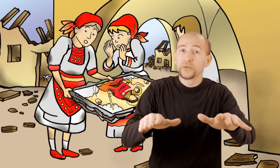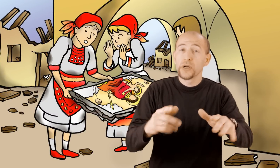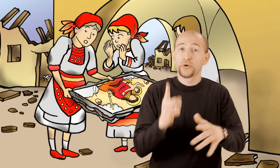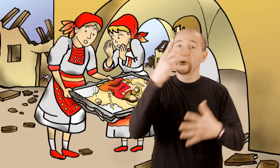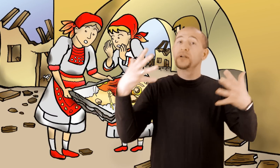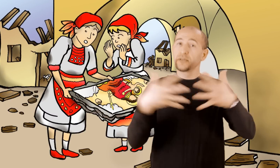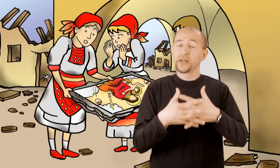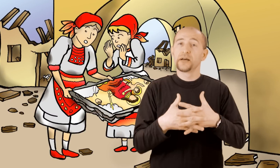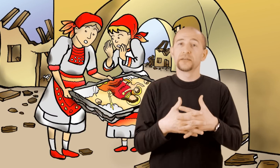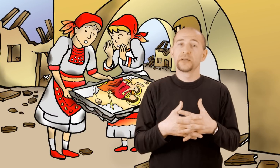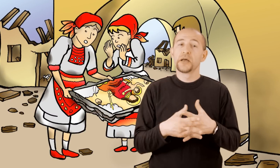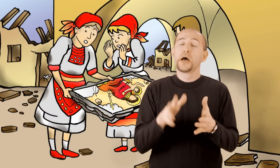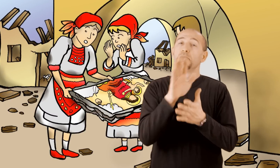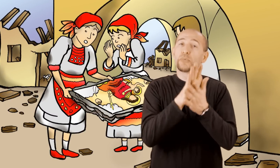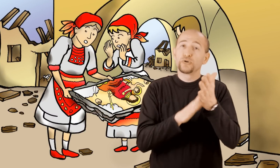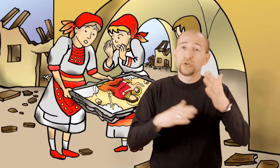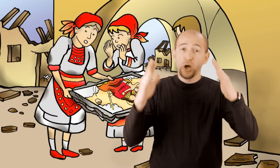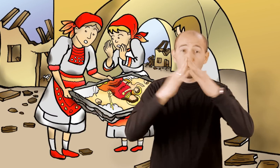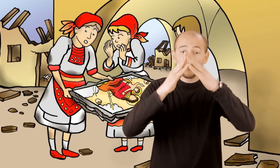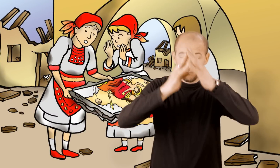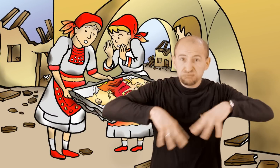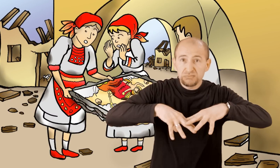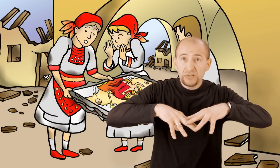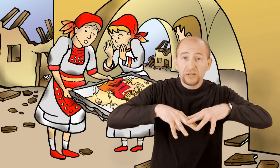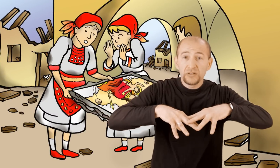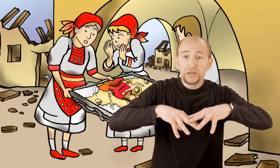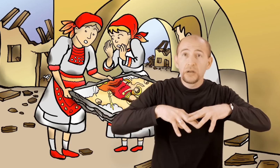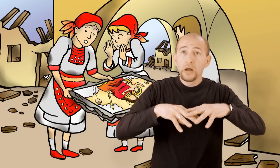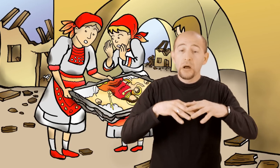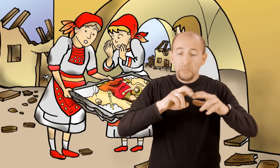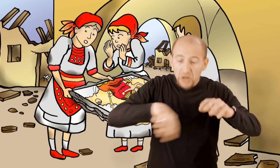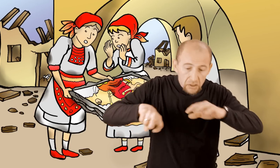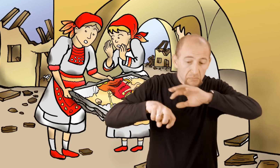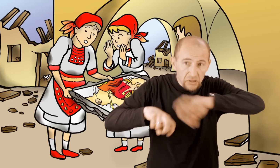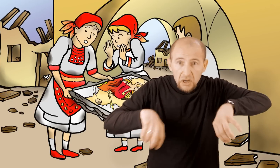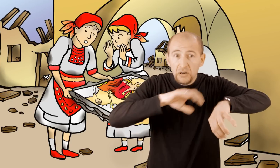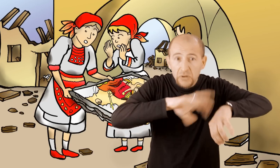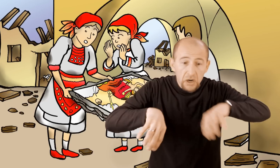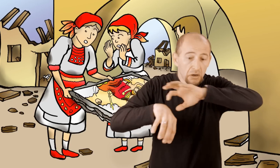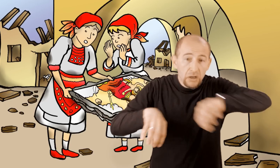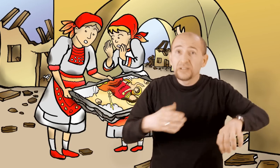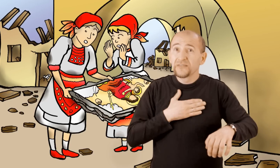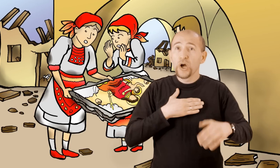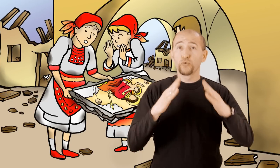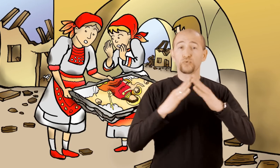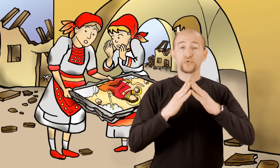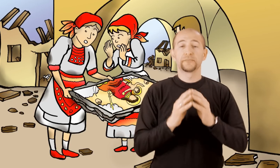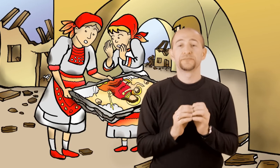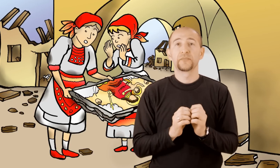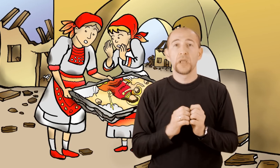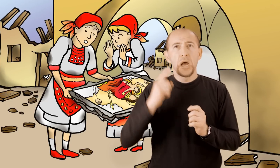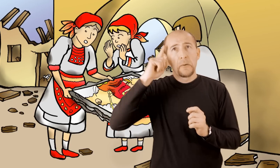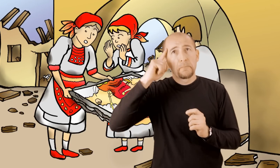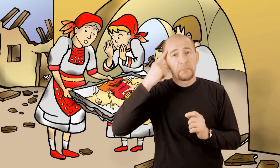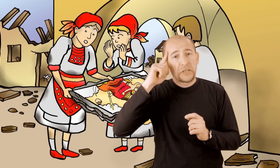Stanovnici gradeca krenuli su prekapati po zgarištima svojih kuća u nadi da će pronaći nešto od svojih stvari.